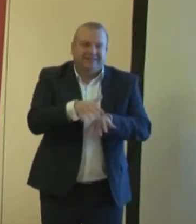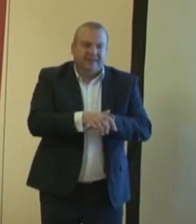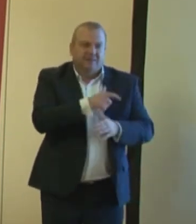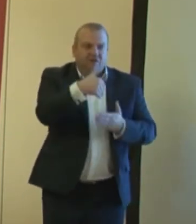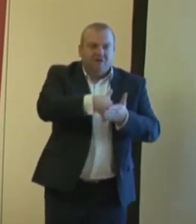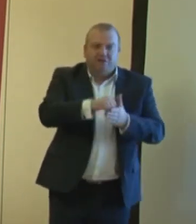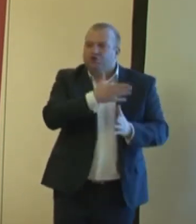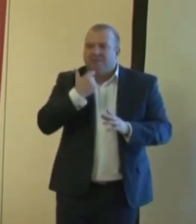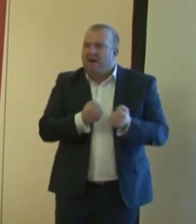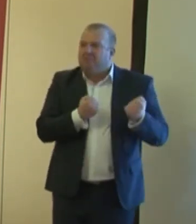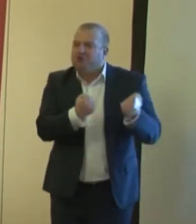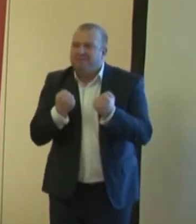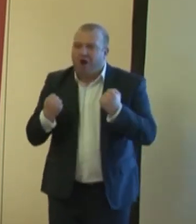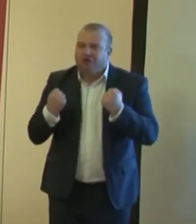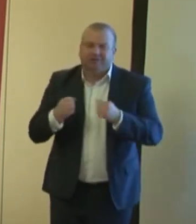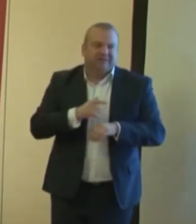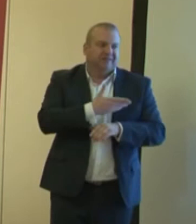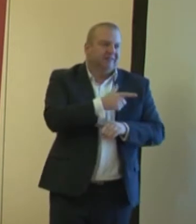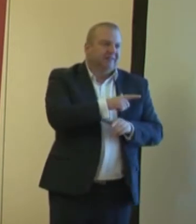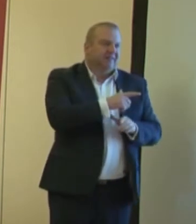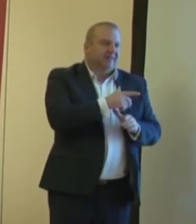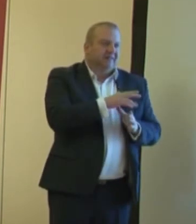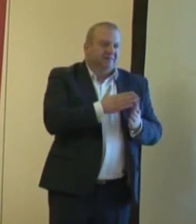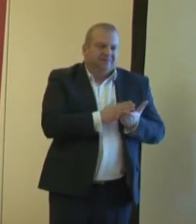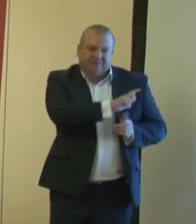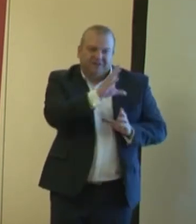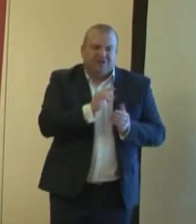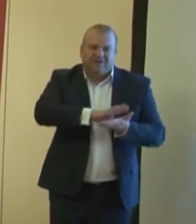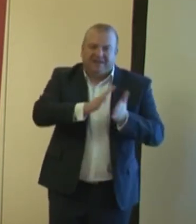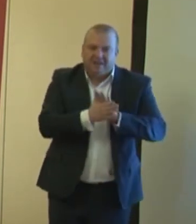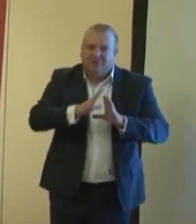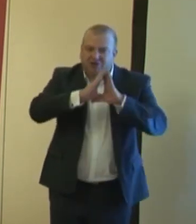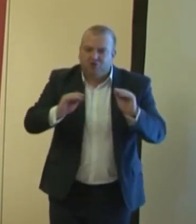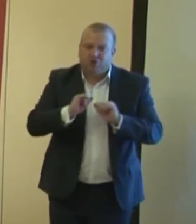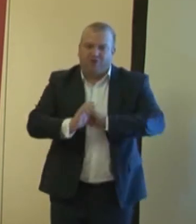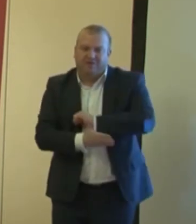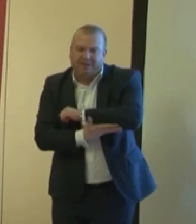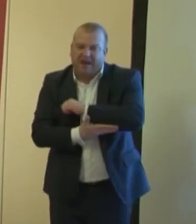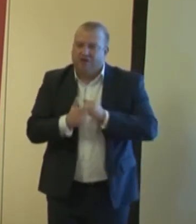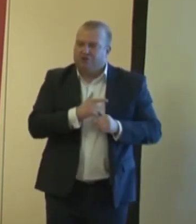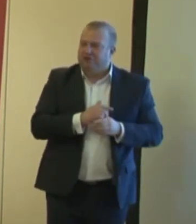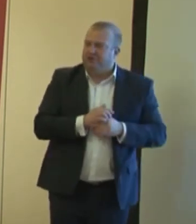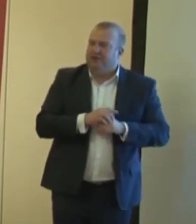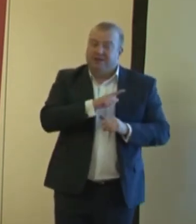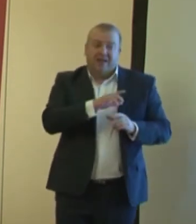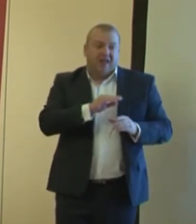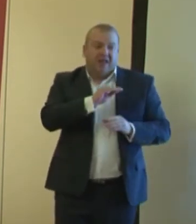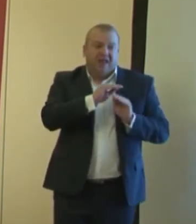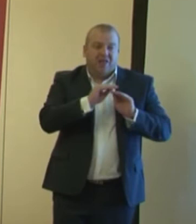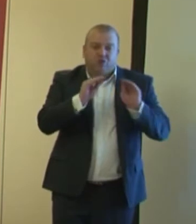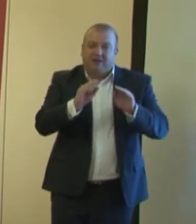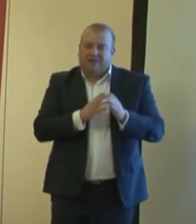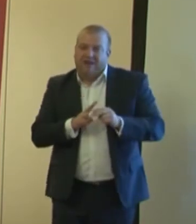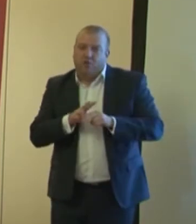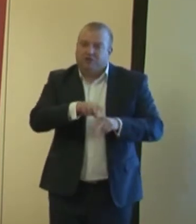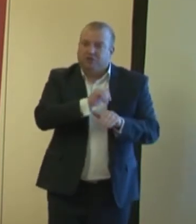w którym wszyscy się wzajemnie szanują, wspierają, pomagają. Daję przykład, że edukacja włączająca może być również z